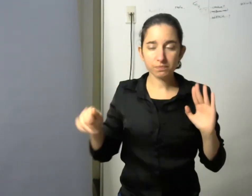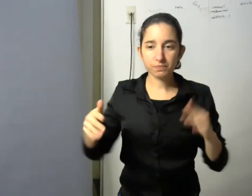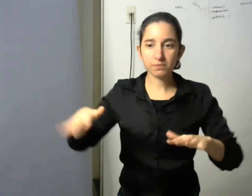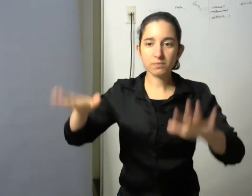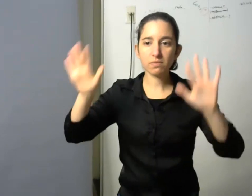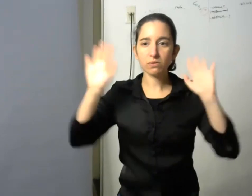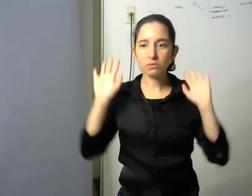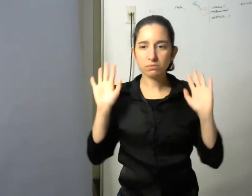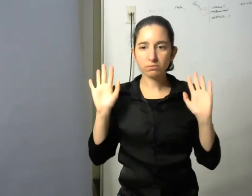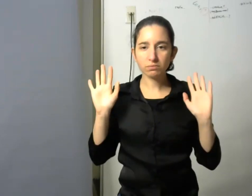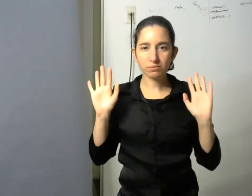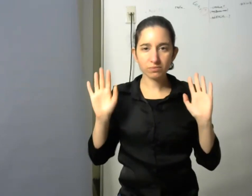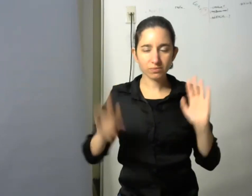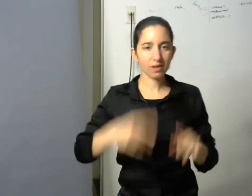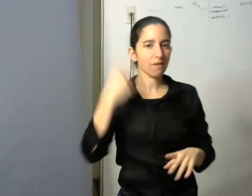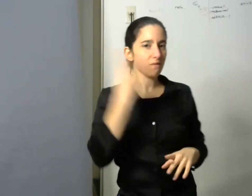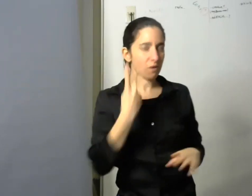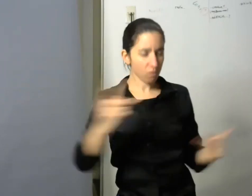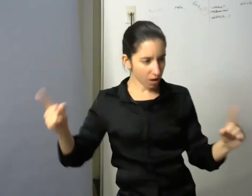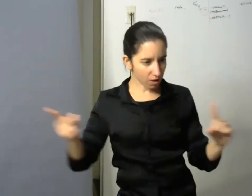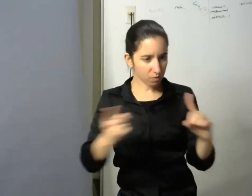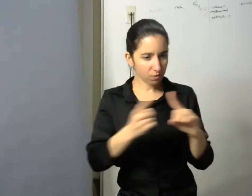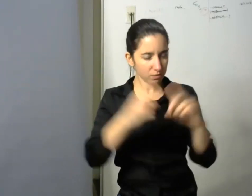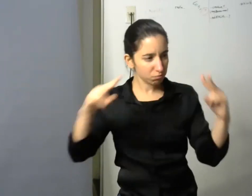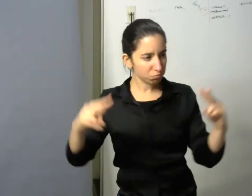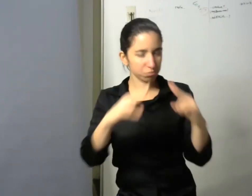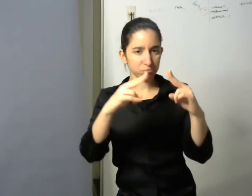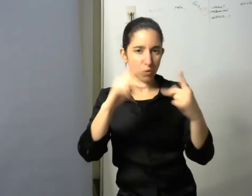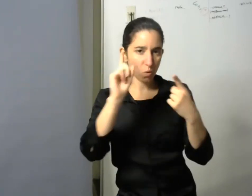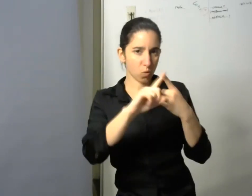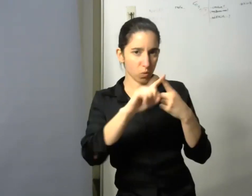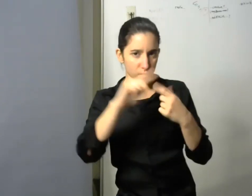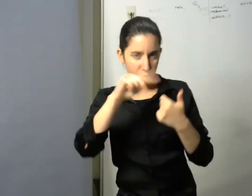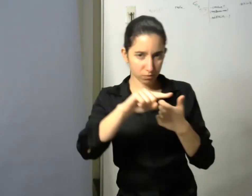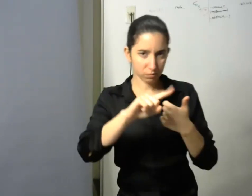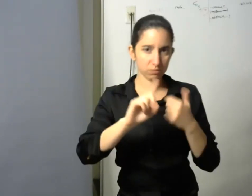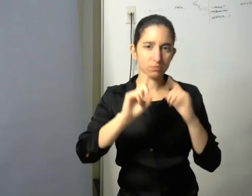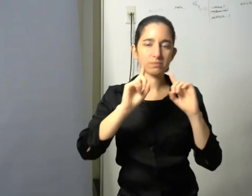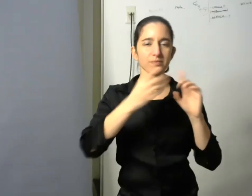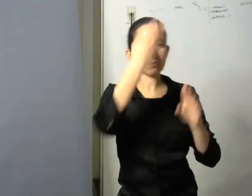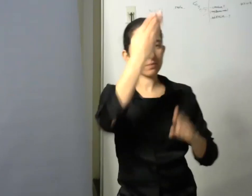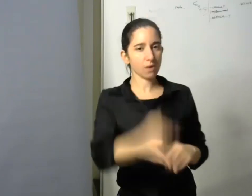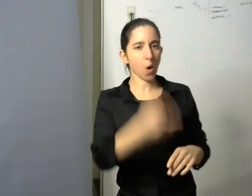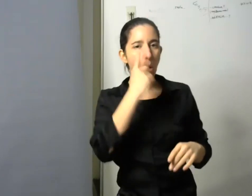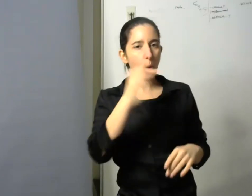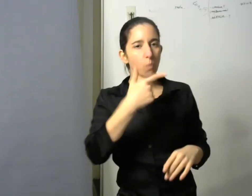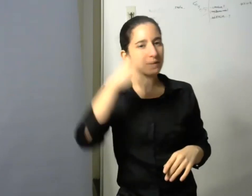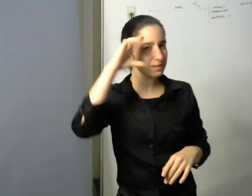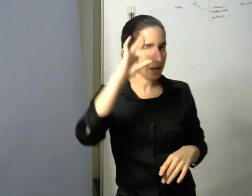Verónica Rubler y con el doctor Juan Seda y ahí empezó el trabajo en la